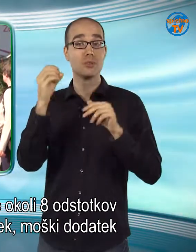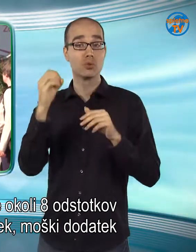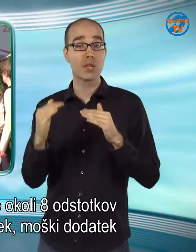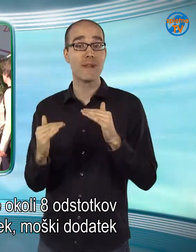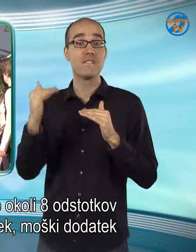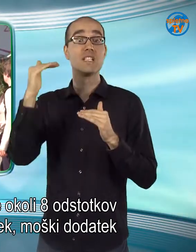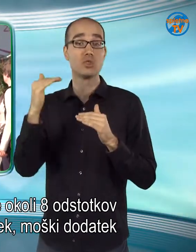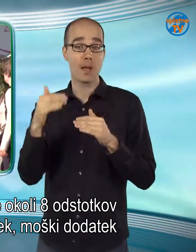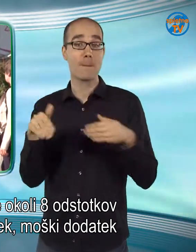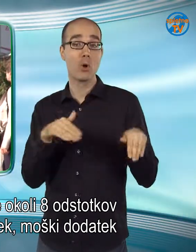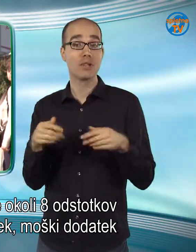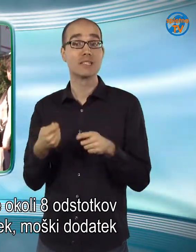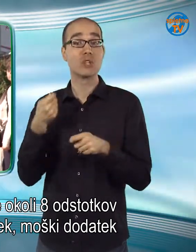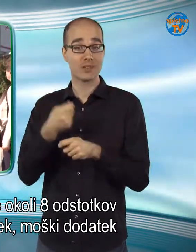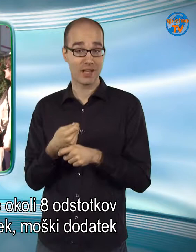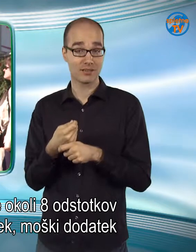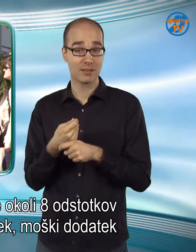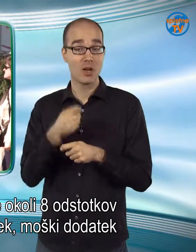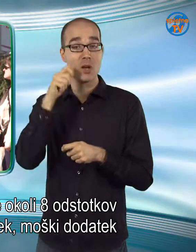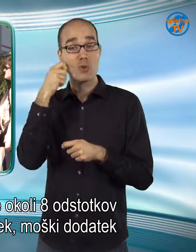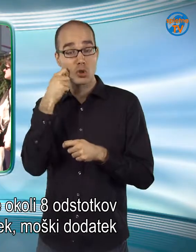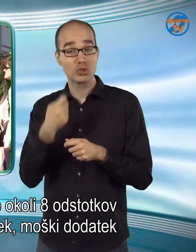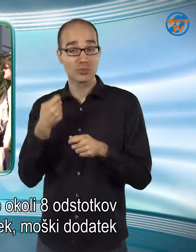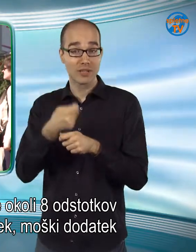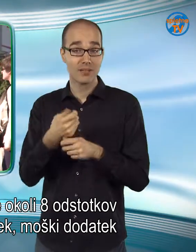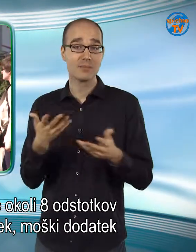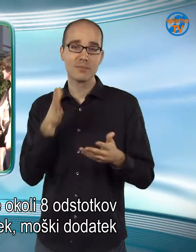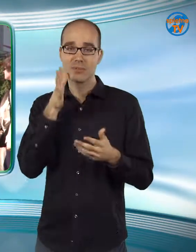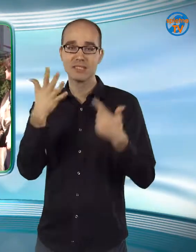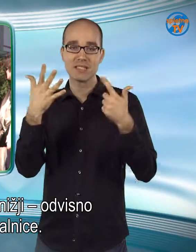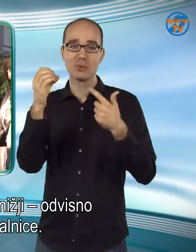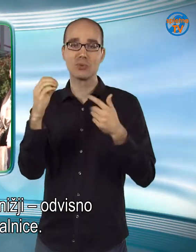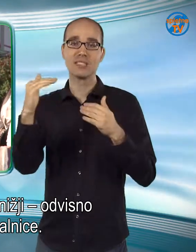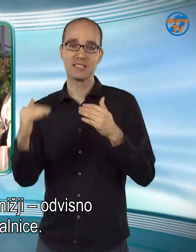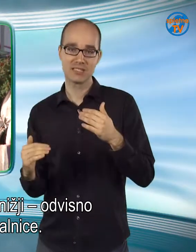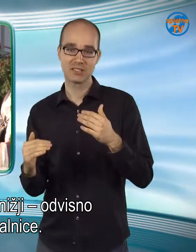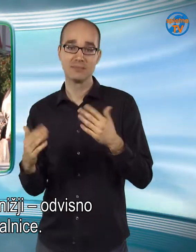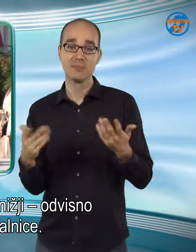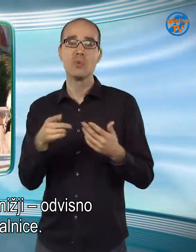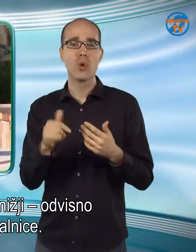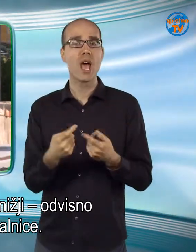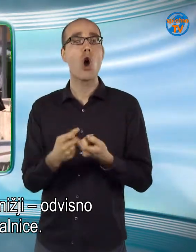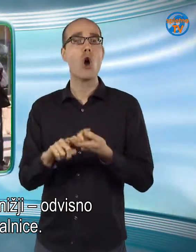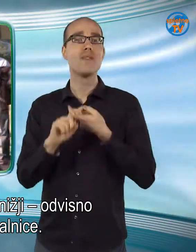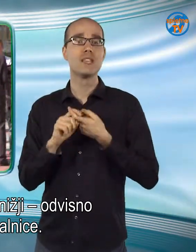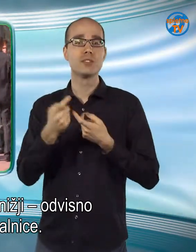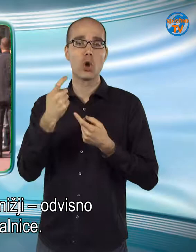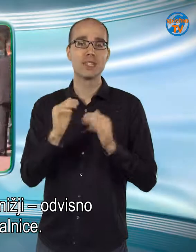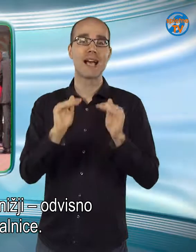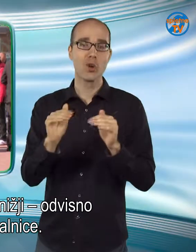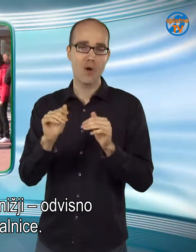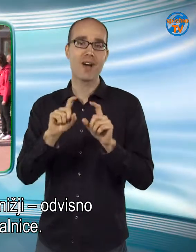višji pokojninski dodatek, moški dodatek pa bo 7 odstotkov nižji, odvisno od zavrovalnice.